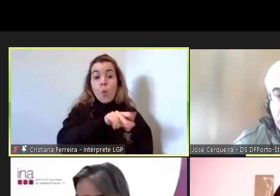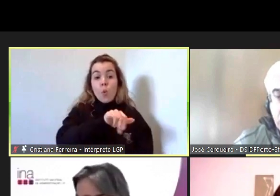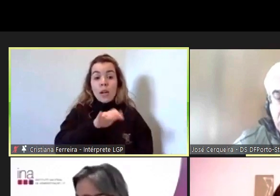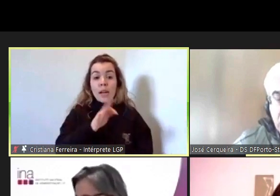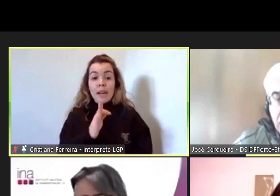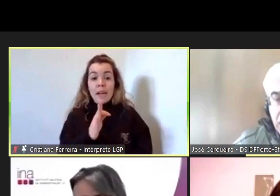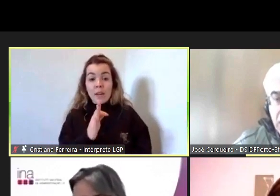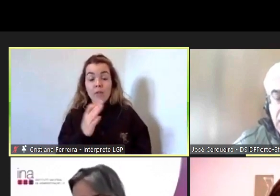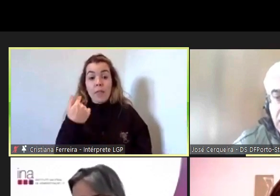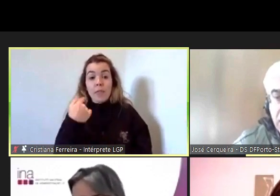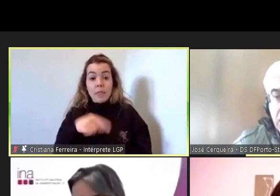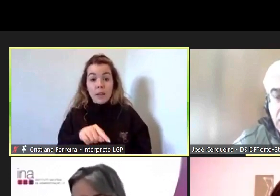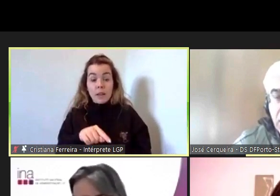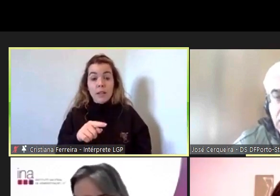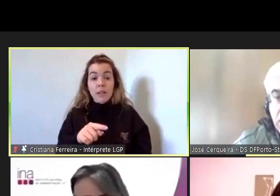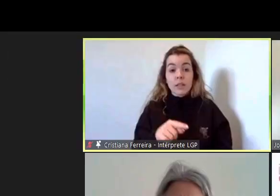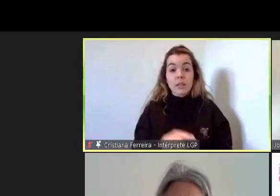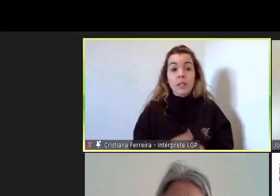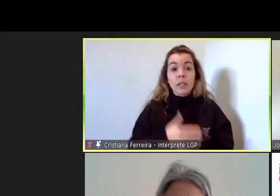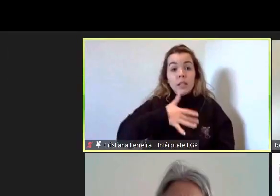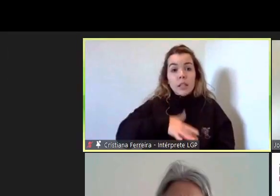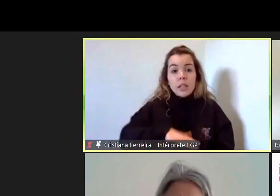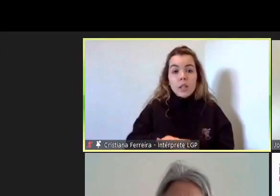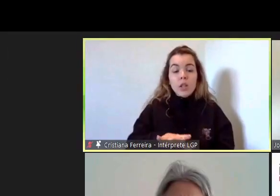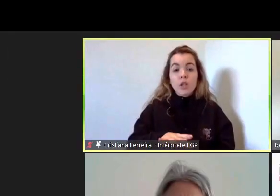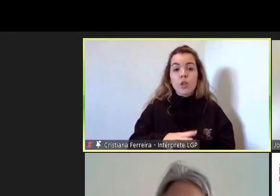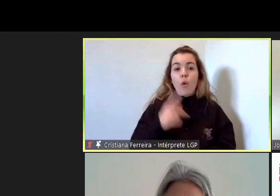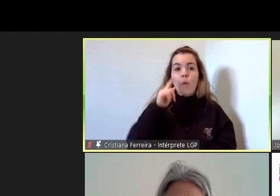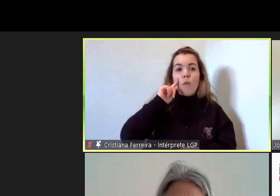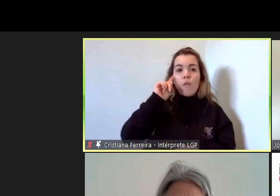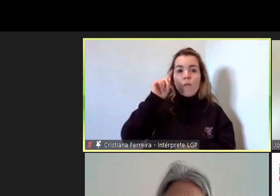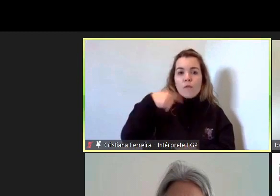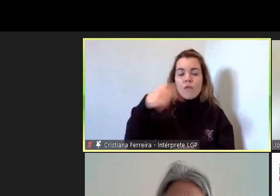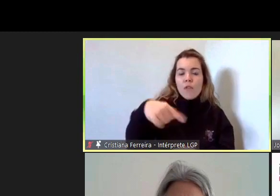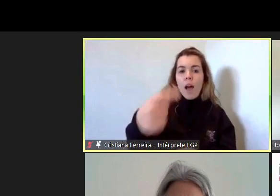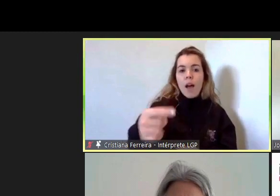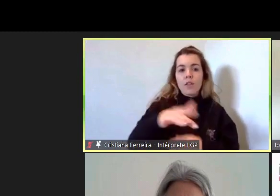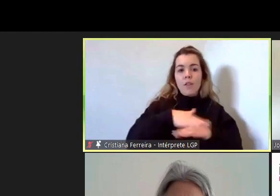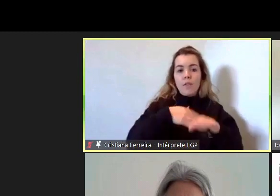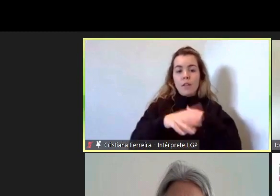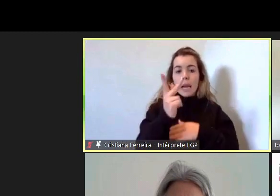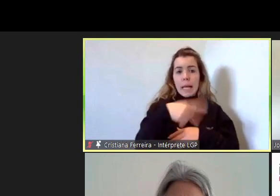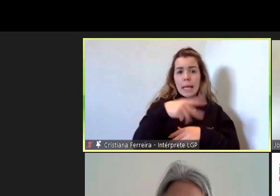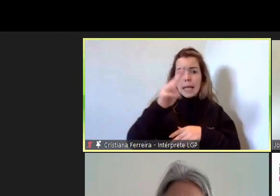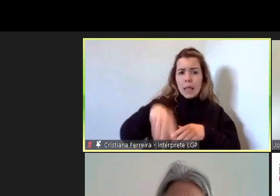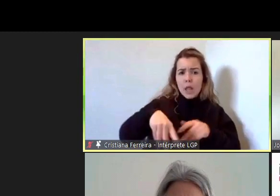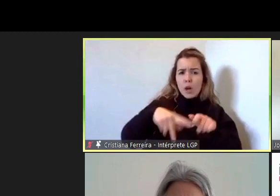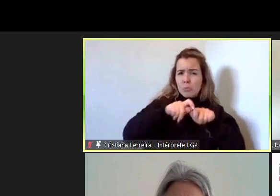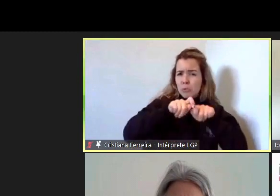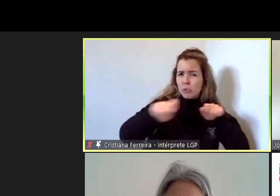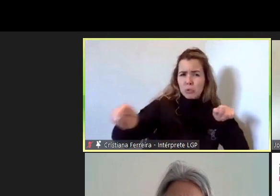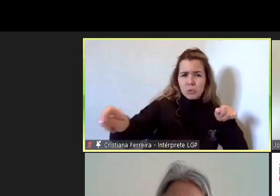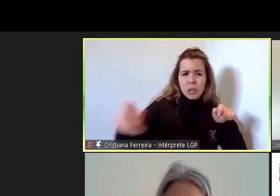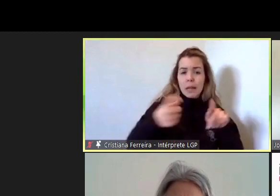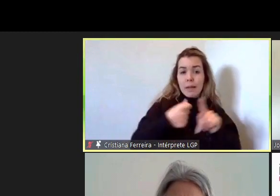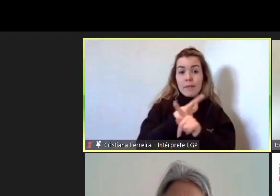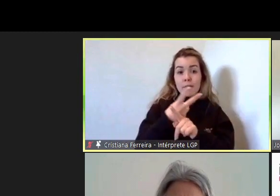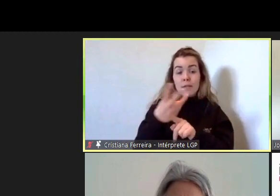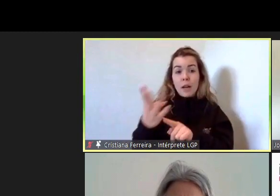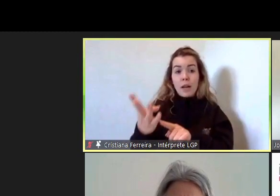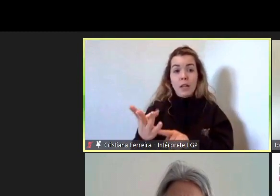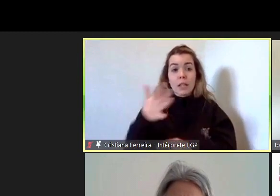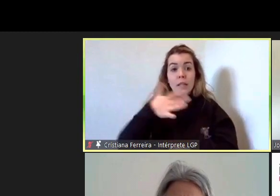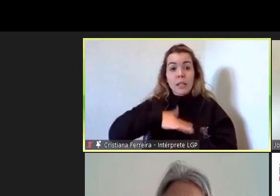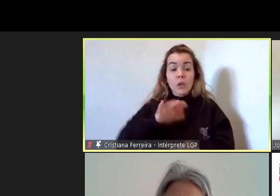estavam dispostos a fazer centenas de quilómetros pelo país eles que queriam era um serviço que os atendesse para tirarem o número